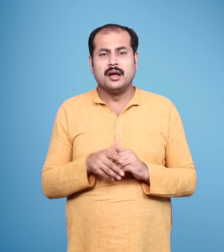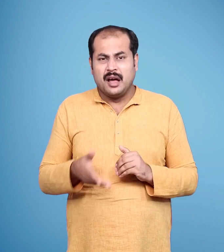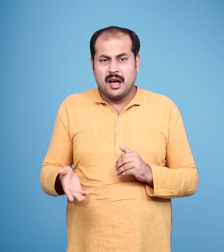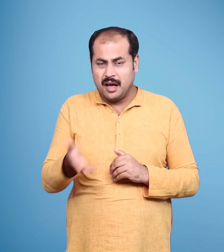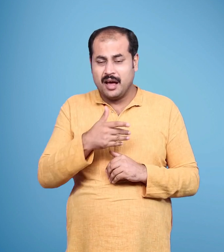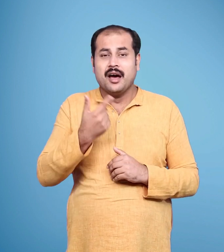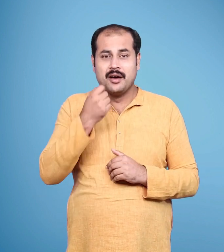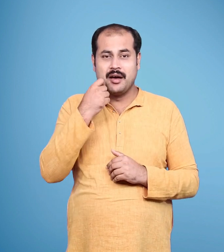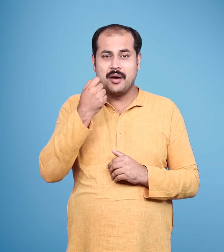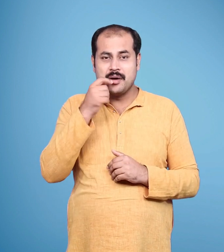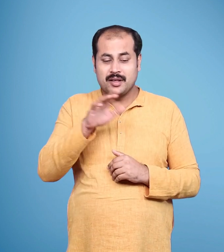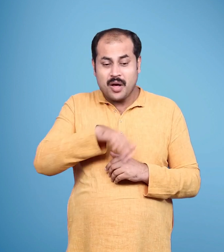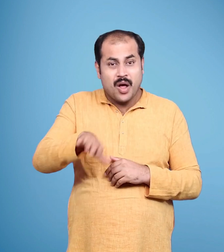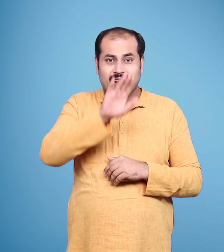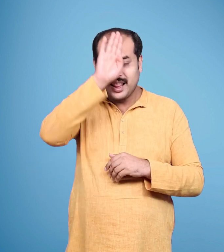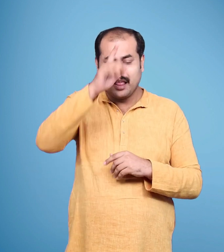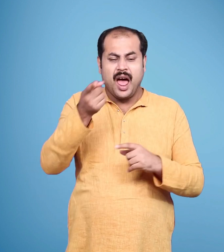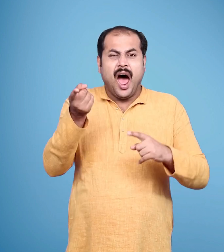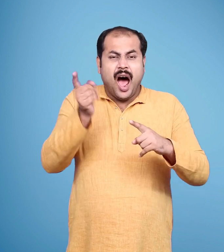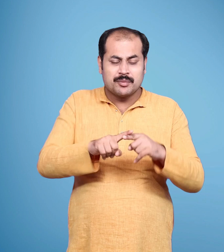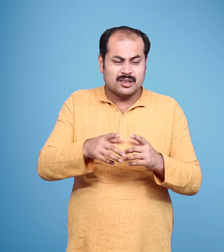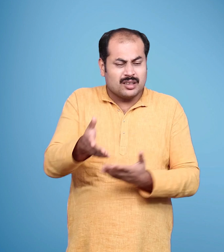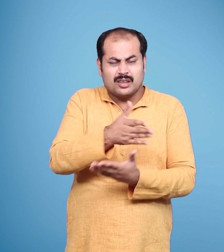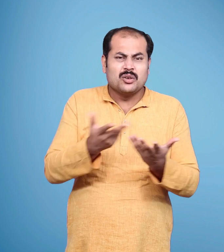क्या से क्या हो गया भरत यह मान कर चल रहे थे